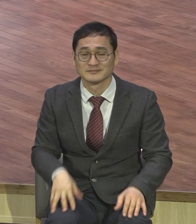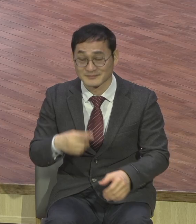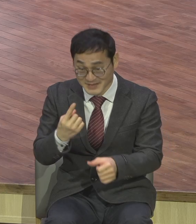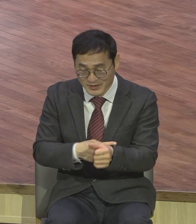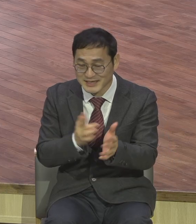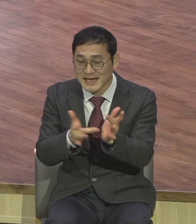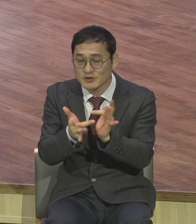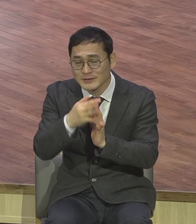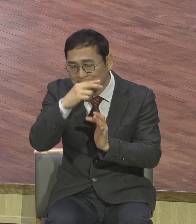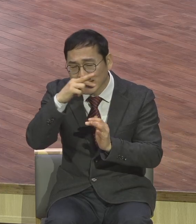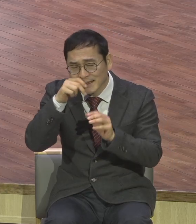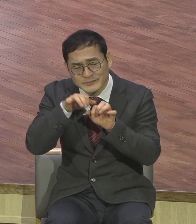예수 향기예요 그게